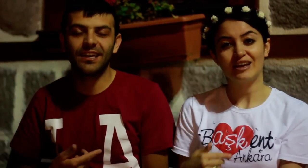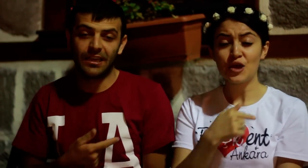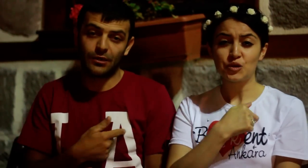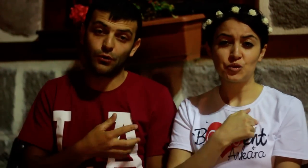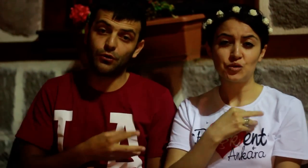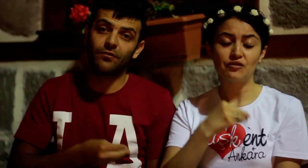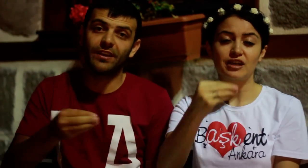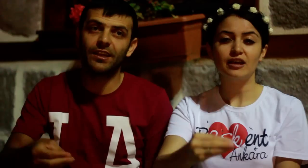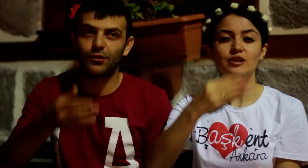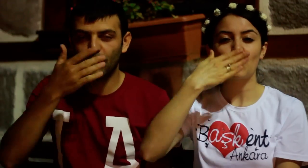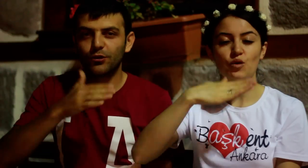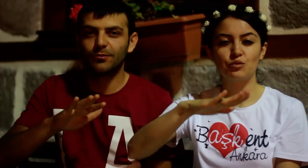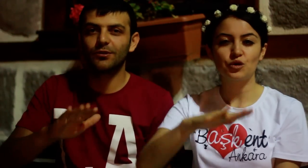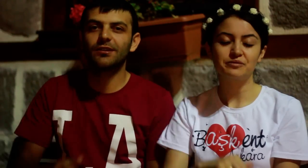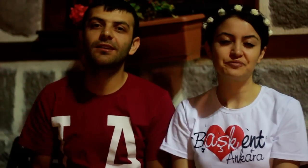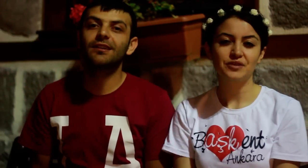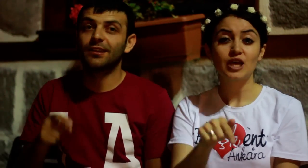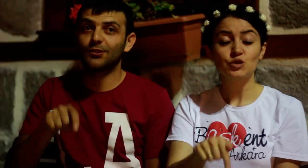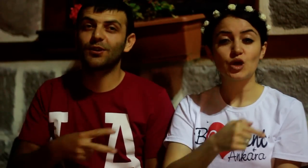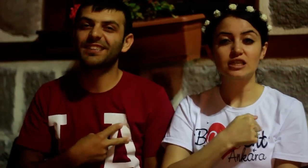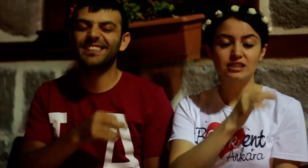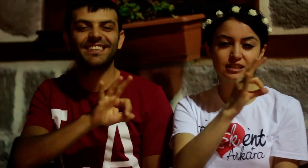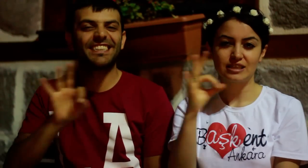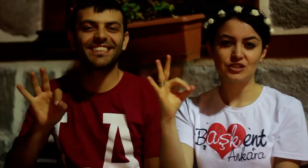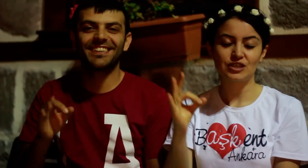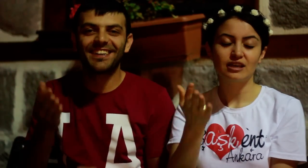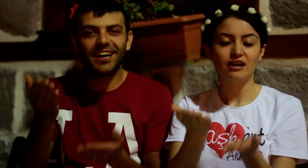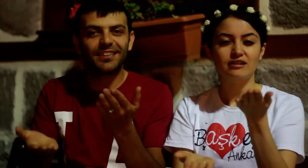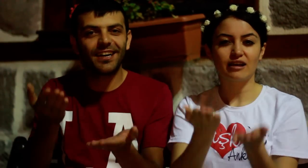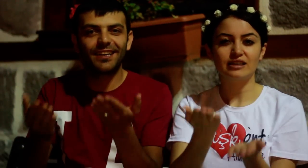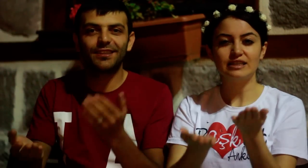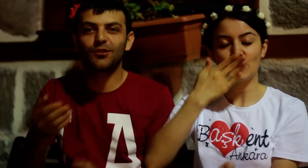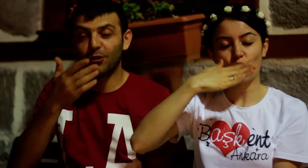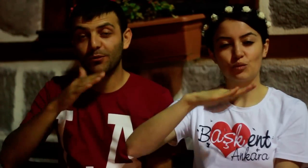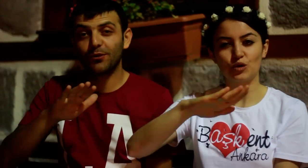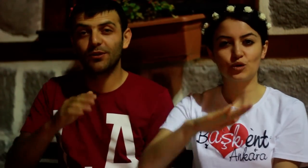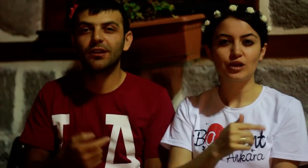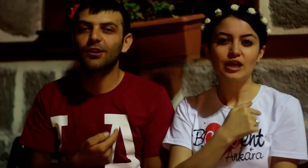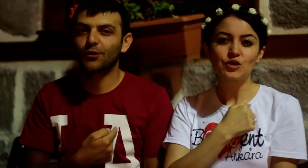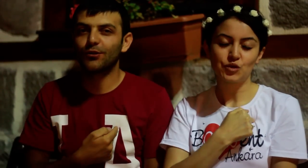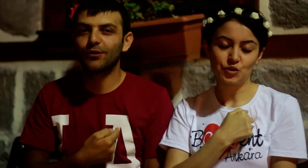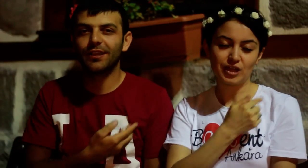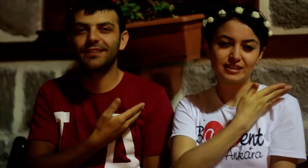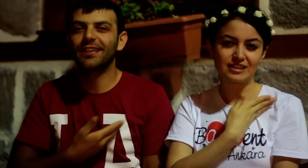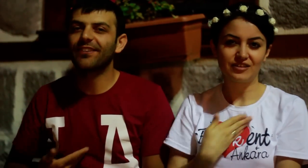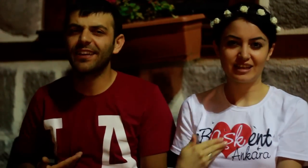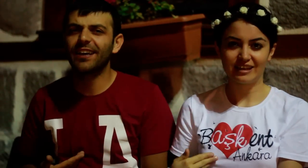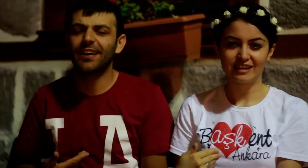gönül veren yok mu Şu aşkın hiç adaleti yok mu Gönülden sevene